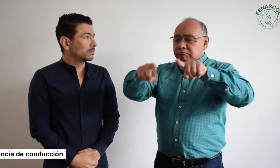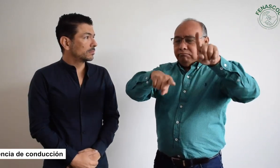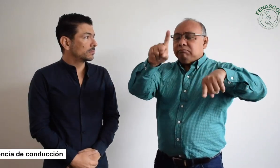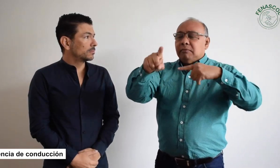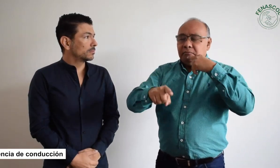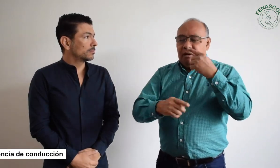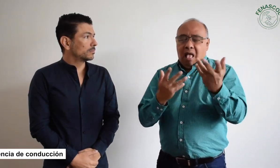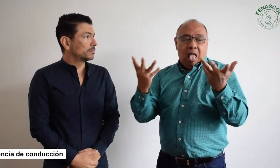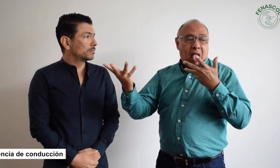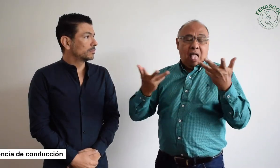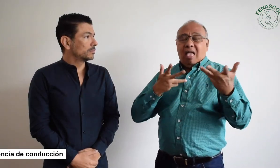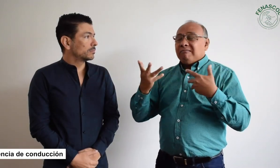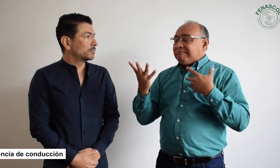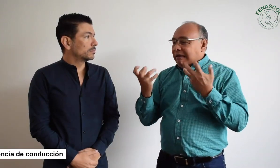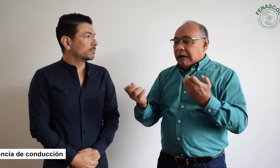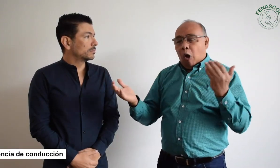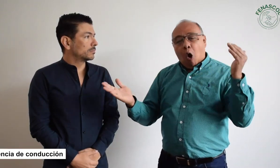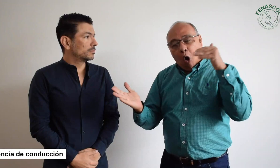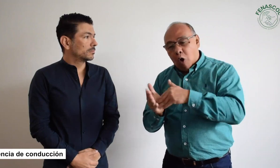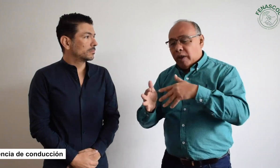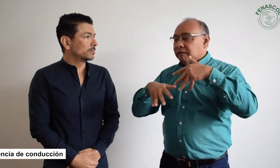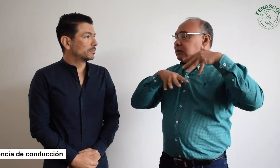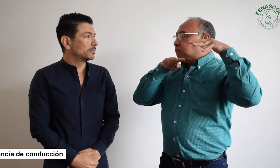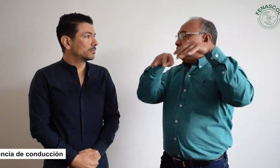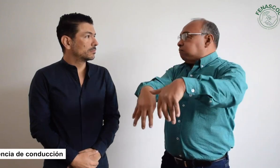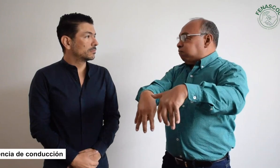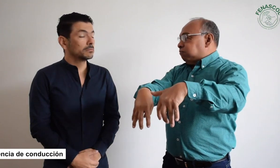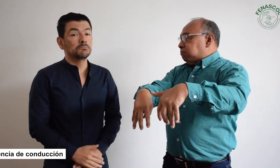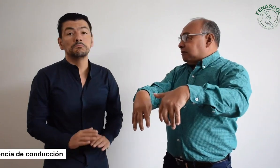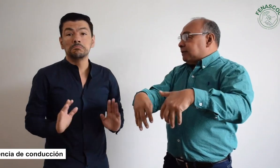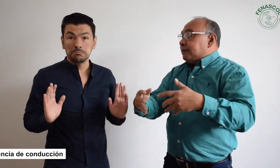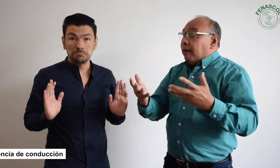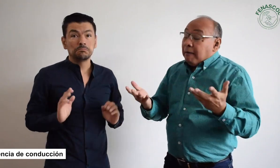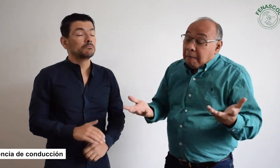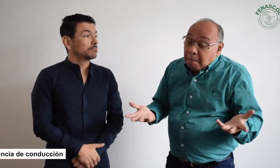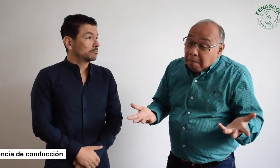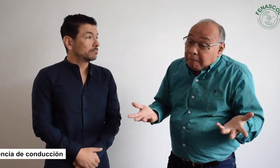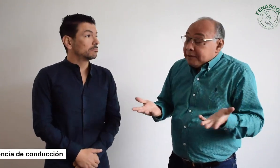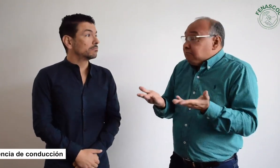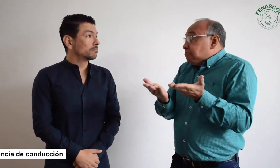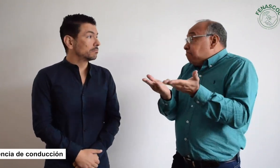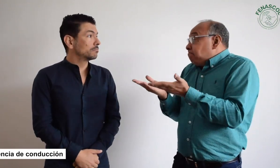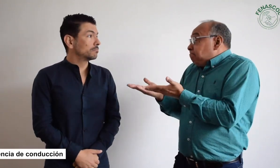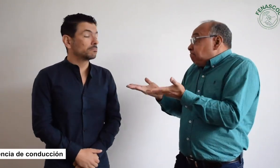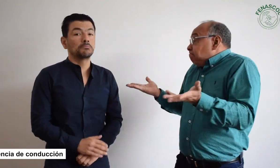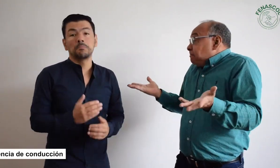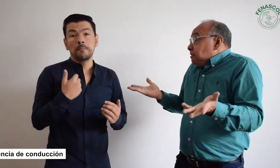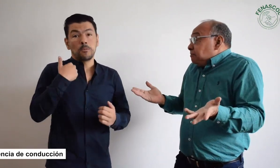Posterga y el ministerio Posterga, entonces nosotros como comunidad sorda estamos dispuestos a volver a manifestarnos.